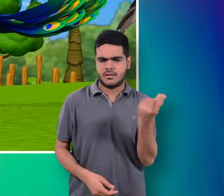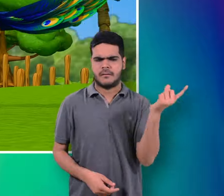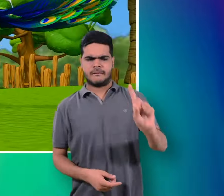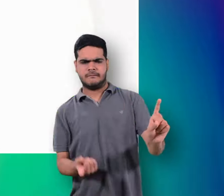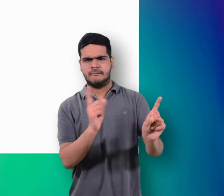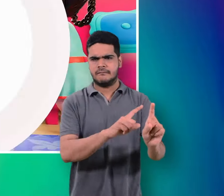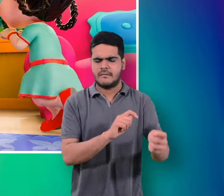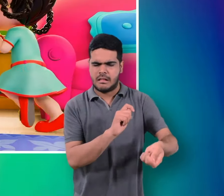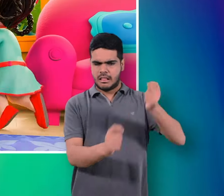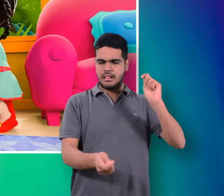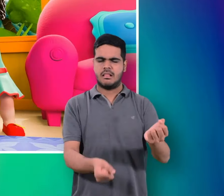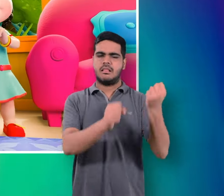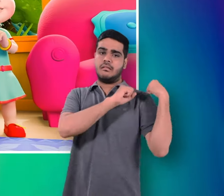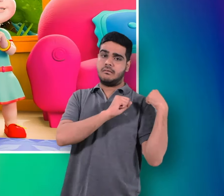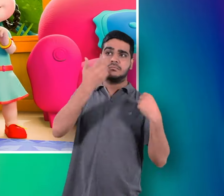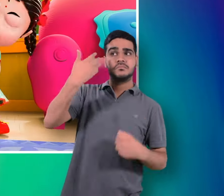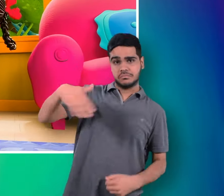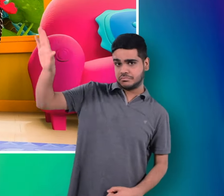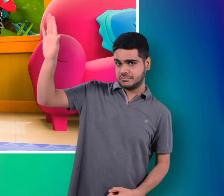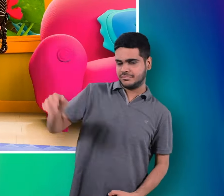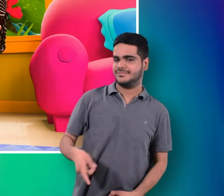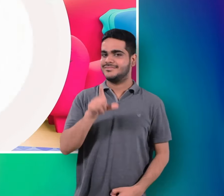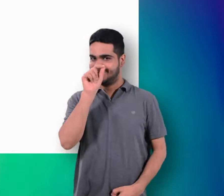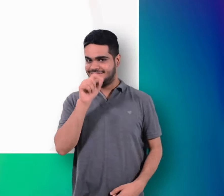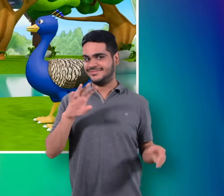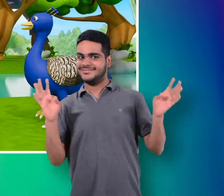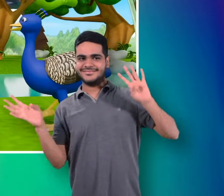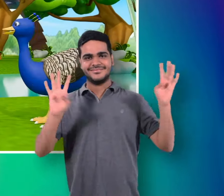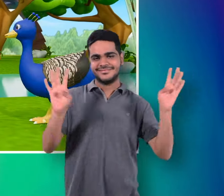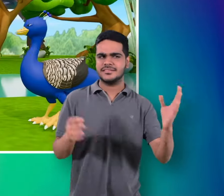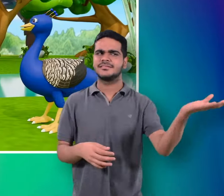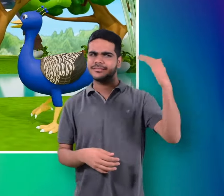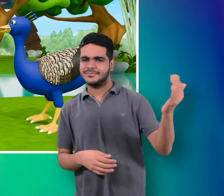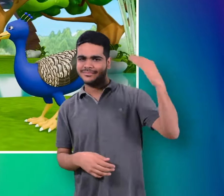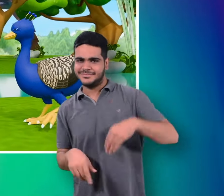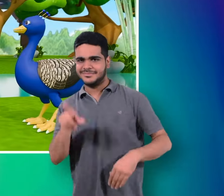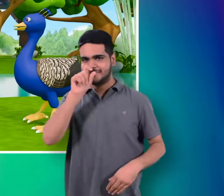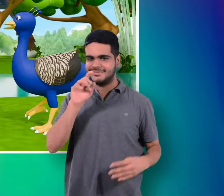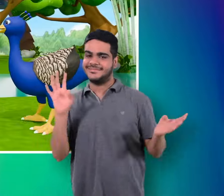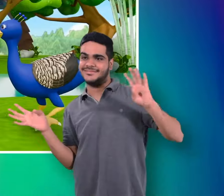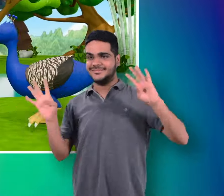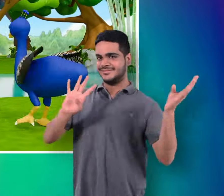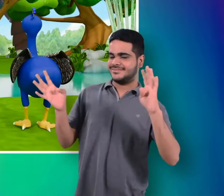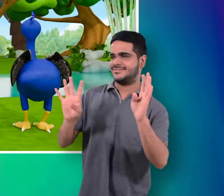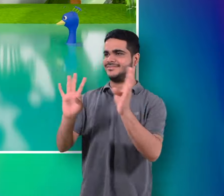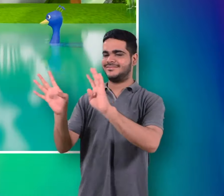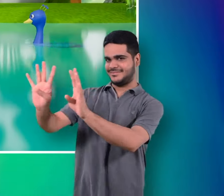था काले चोर ले गए नानी तेरी मोरनी को मोर ले